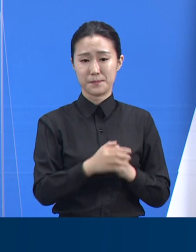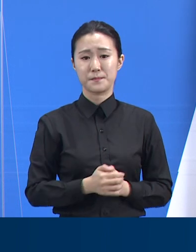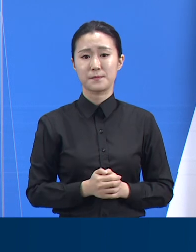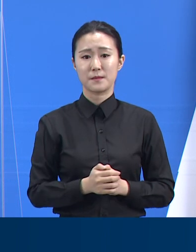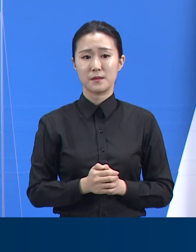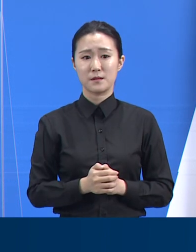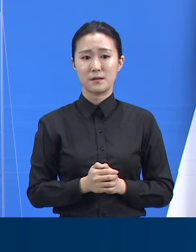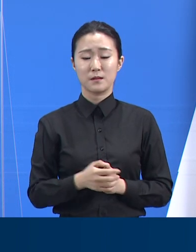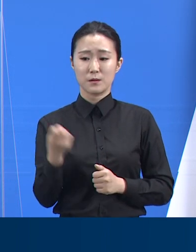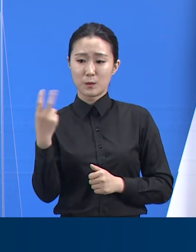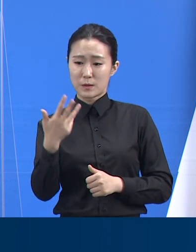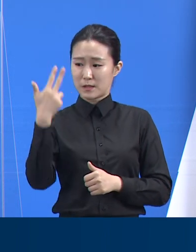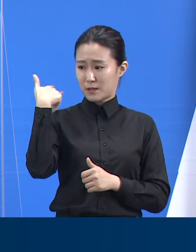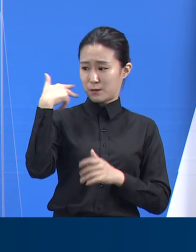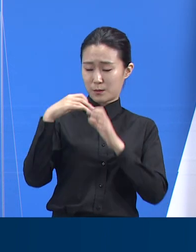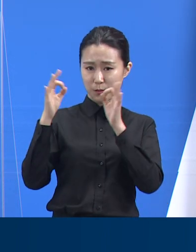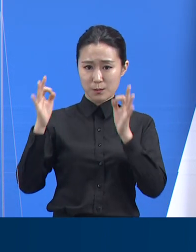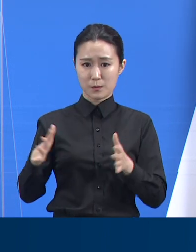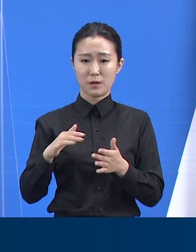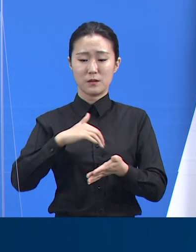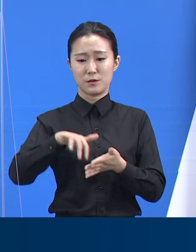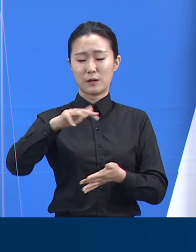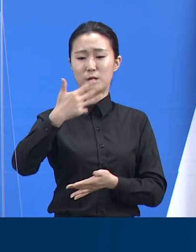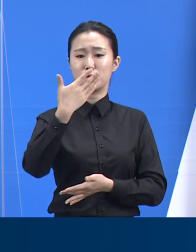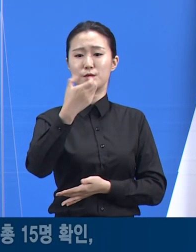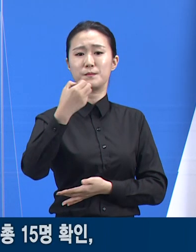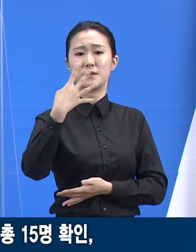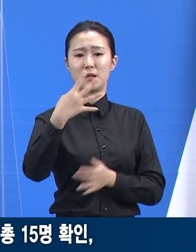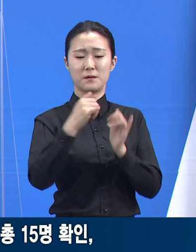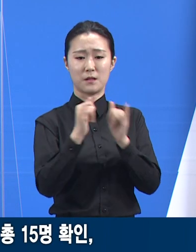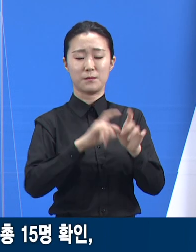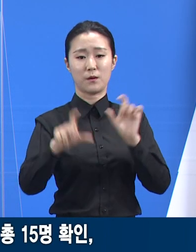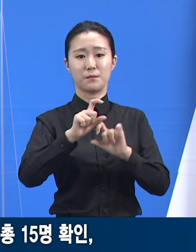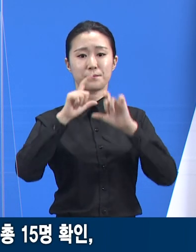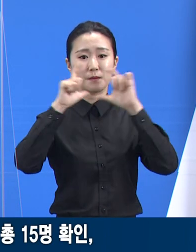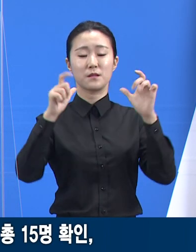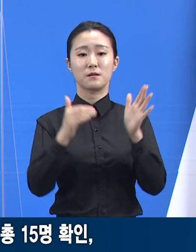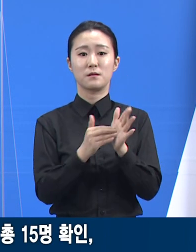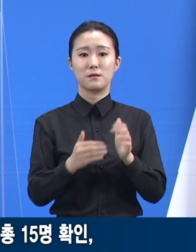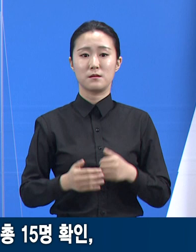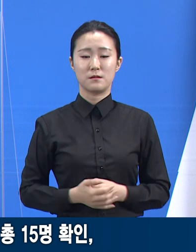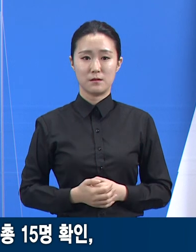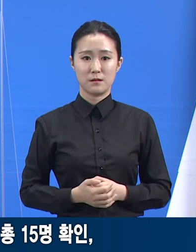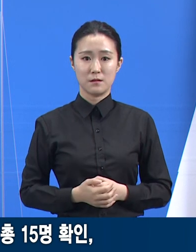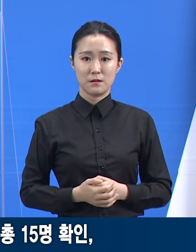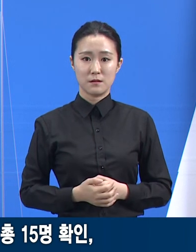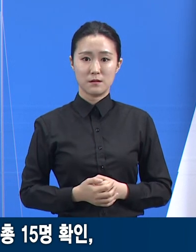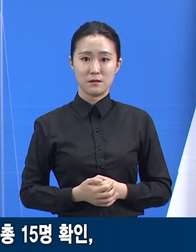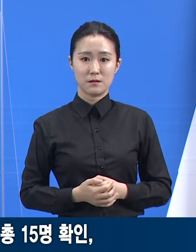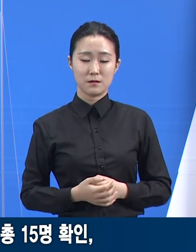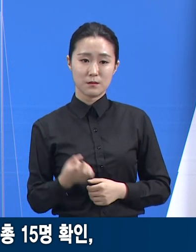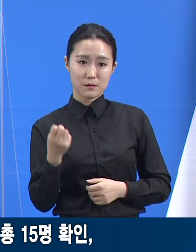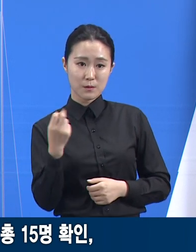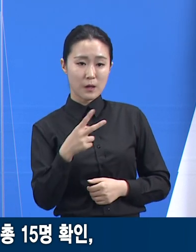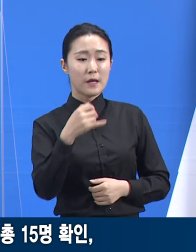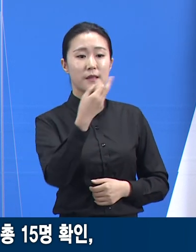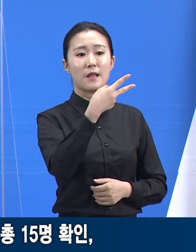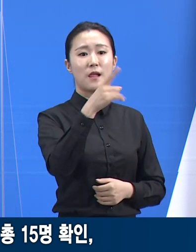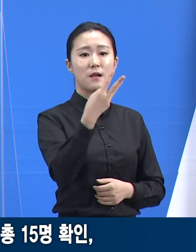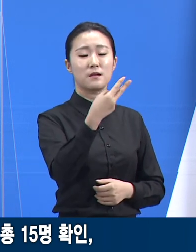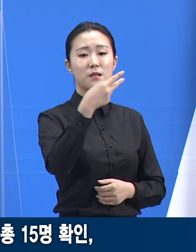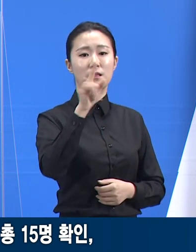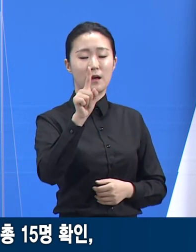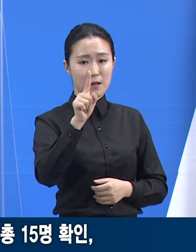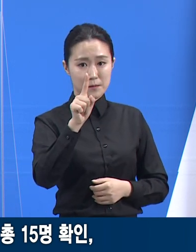94명이 추가 확진되었습니다. 해당 클러스터에서 29일 델타 변이 바이러스가 최초 확인되었습니다. 현재까지